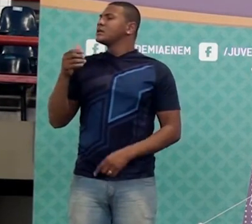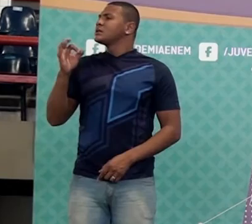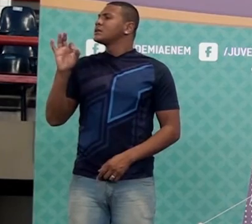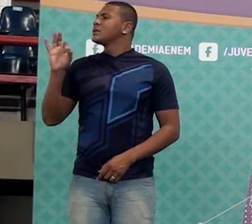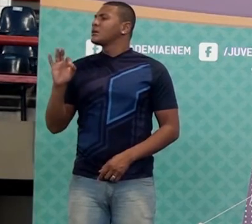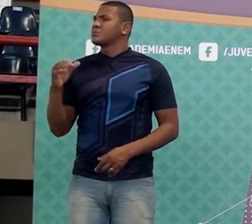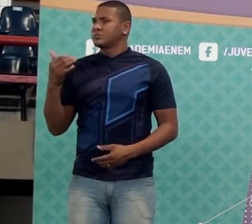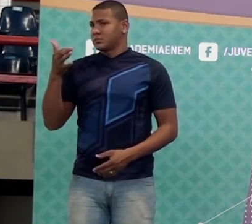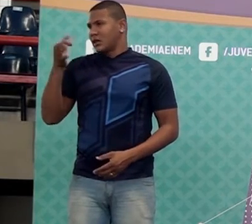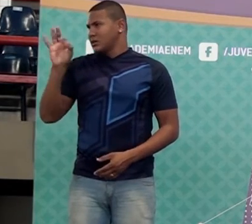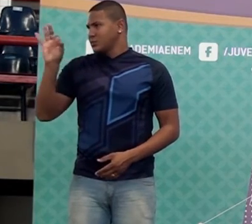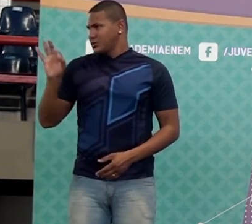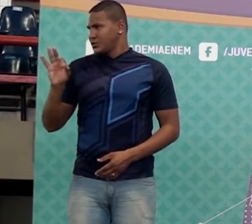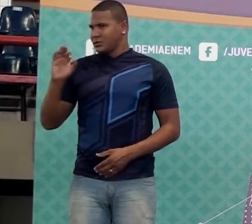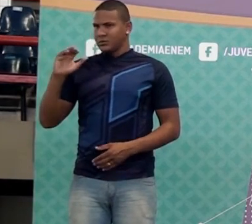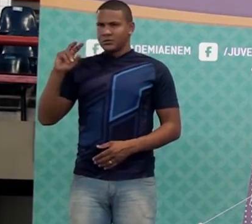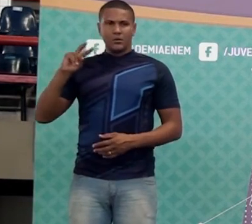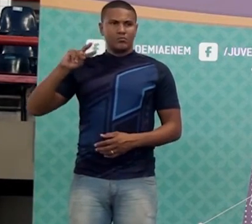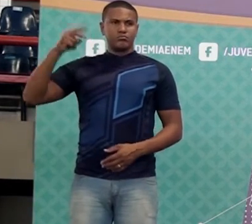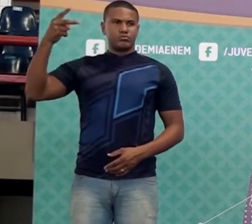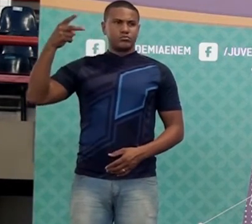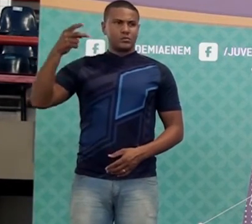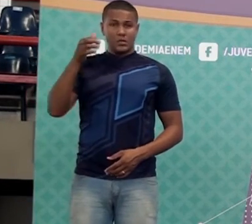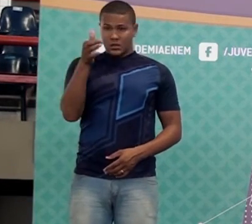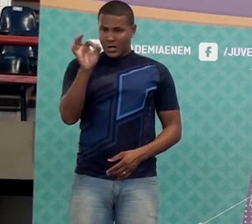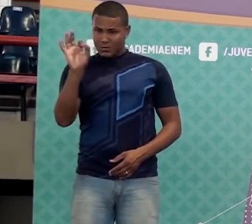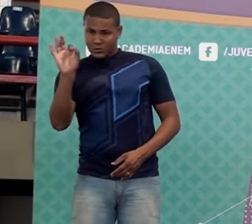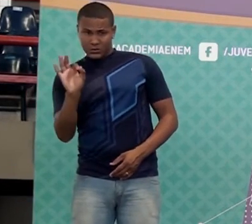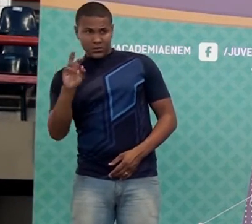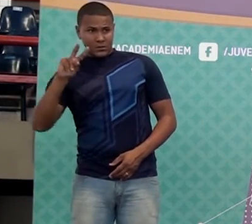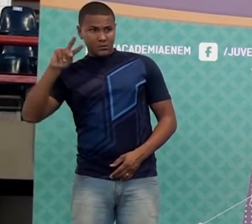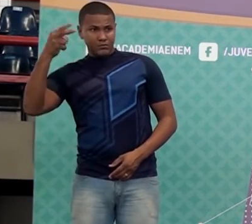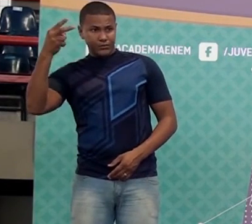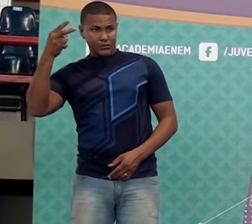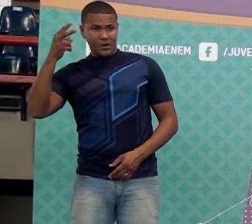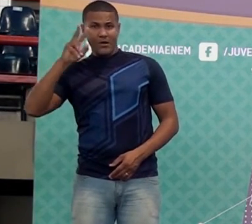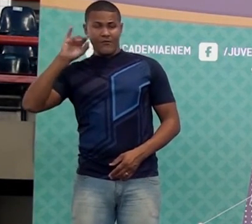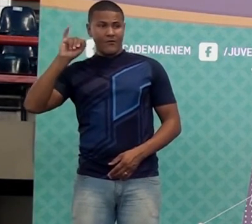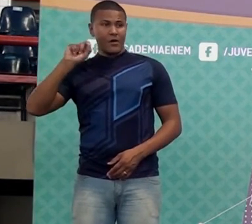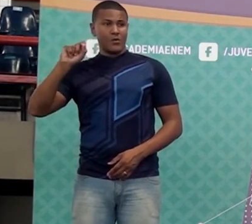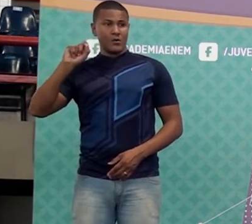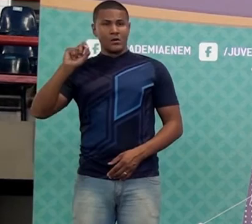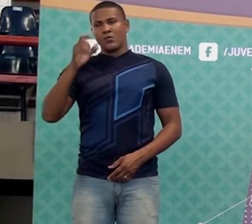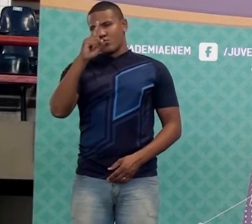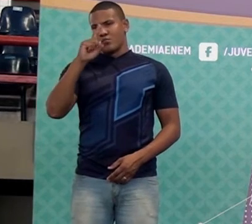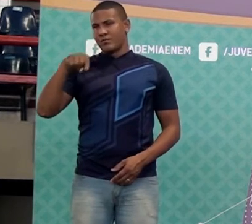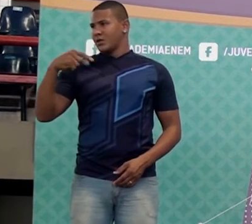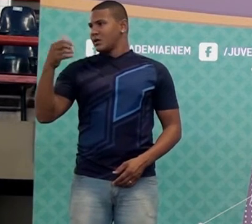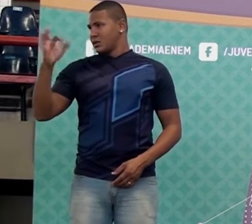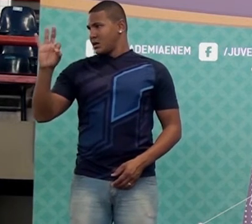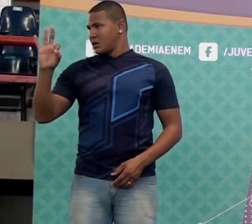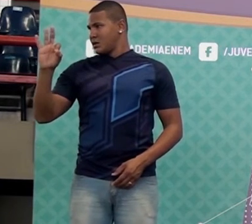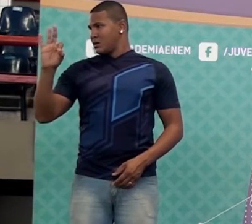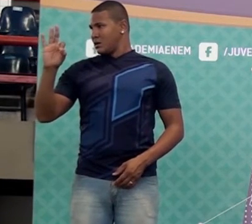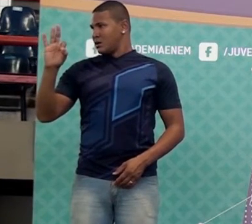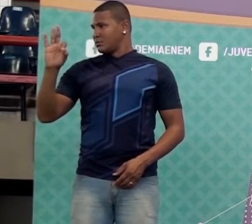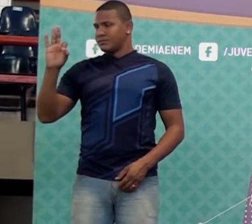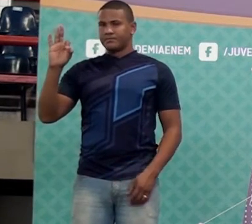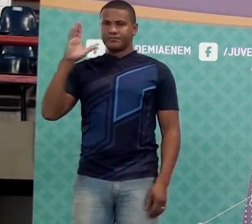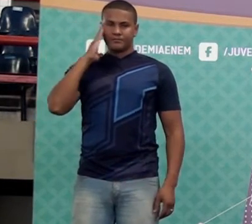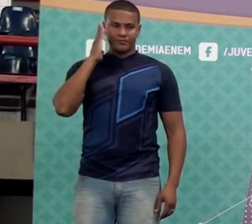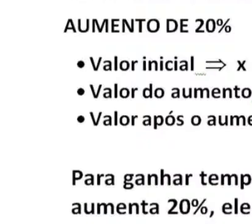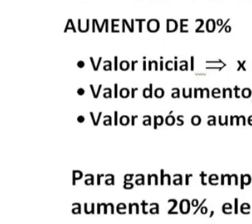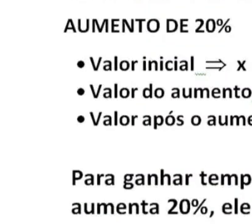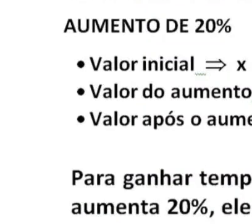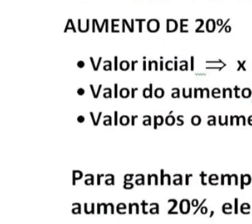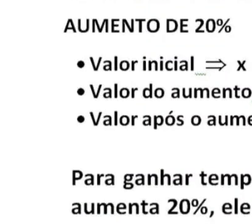Dez por cento. Então se uma coisa aumenta dez por cento, eu vou multiplicar por quanto? Um vírgula dez. Então olha esse caso que eu coloquei